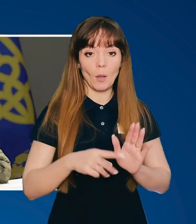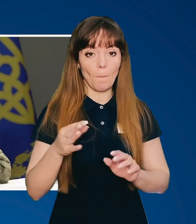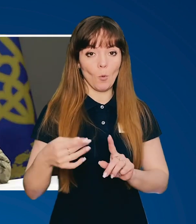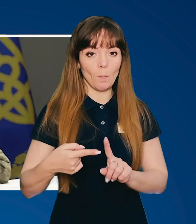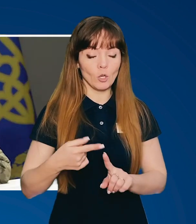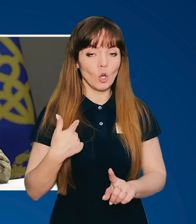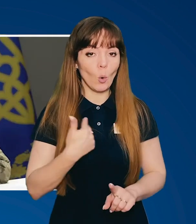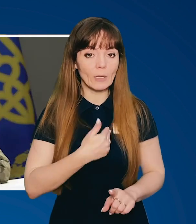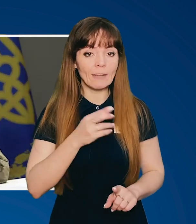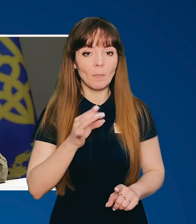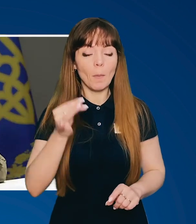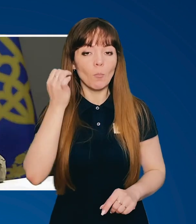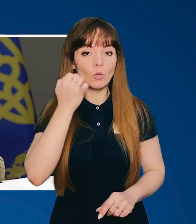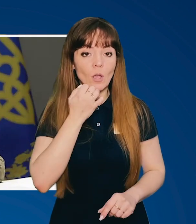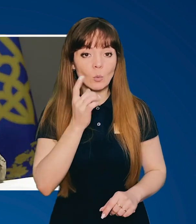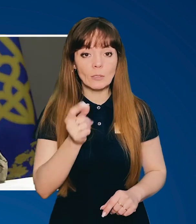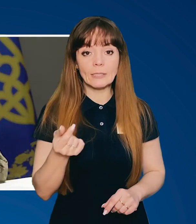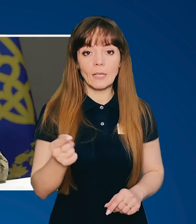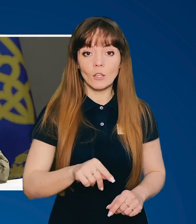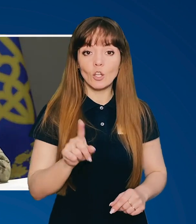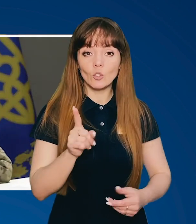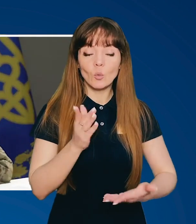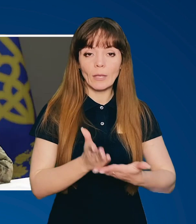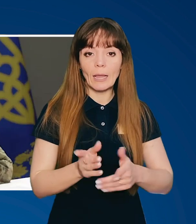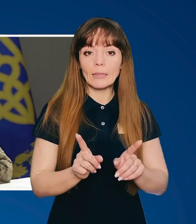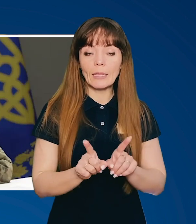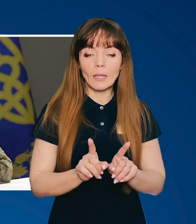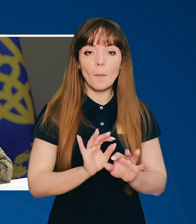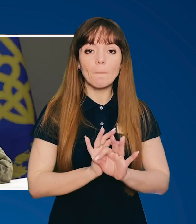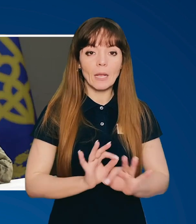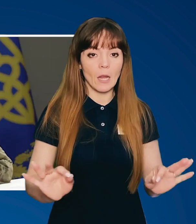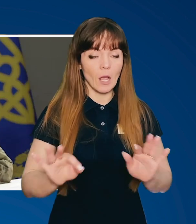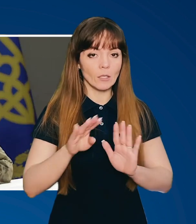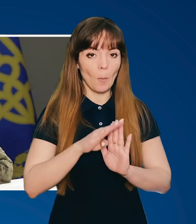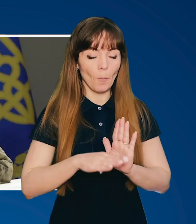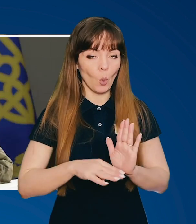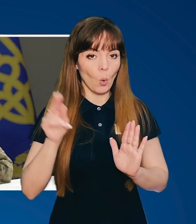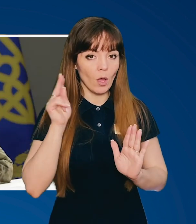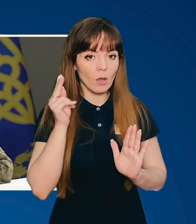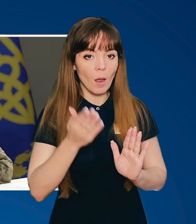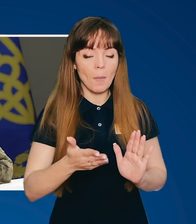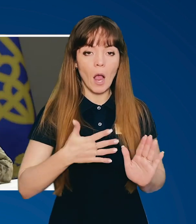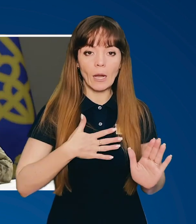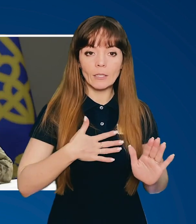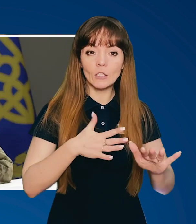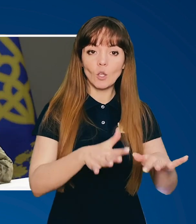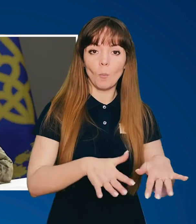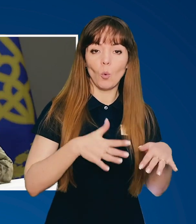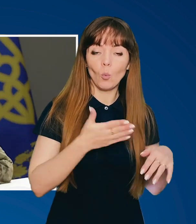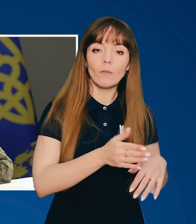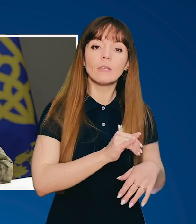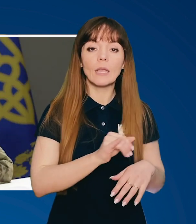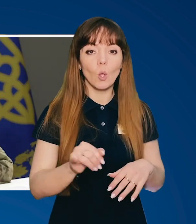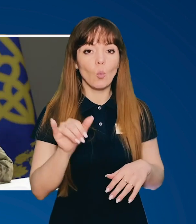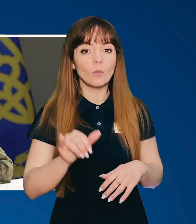По-перше, я хотів би подякувати за те, що є такі прекрасні програми канадійському уряду і